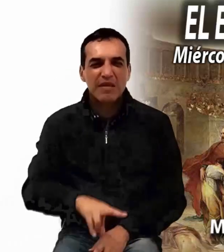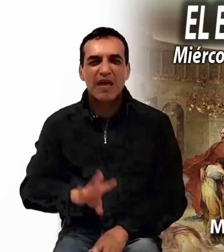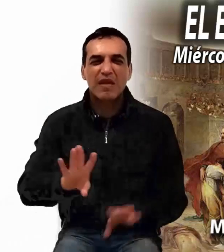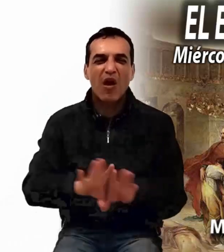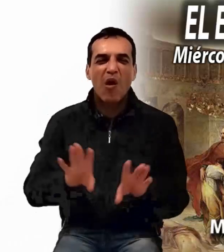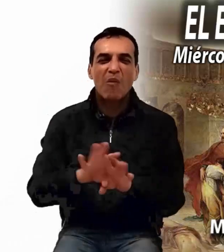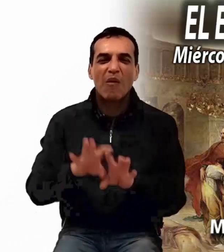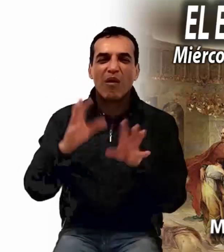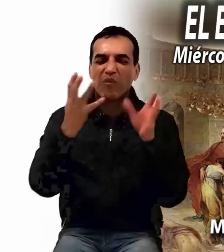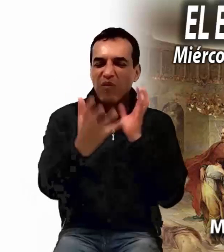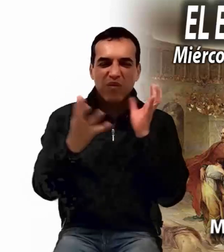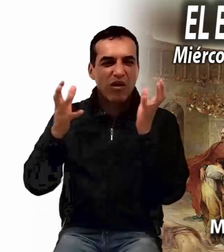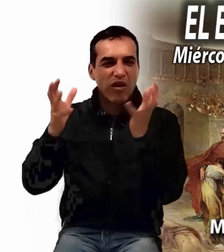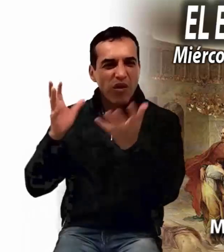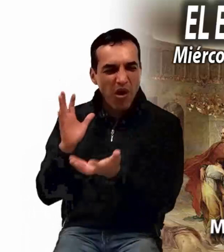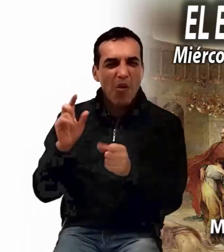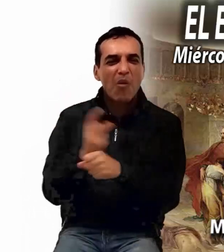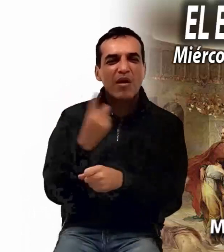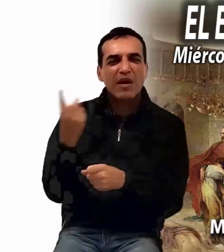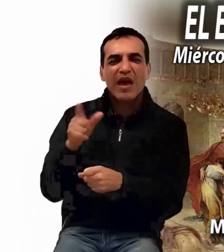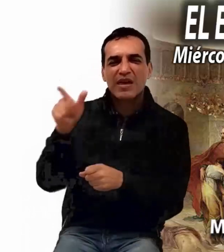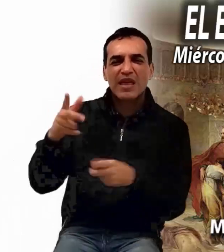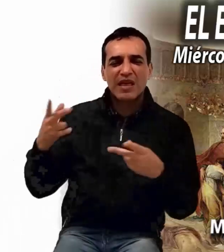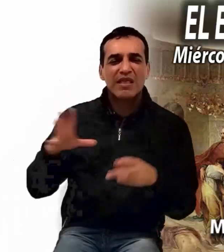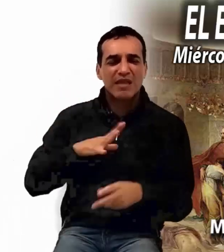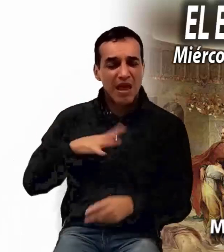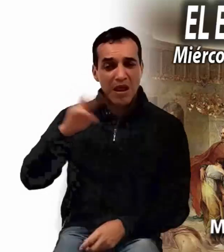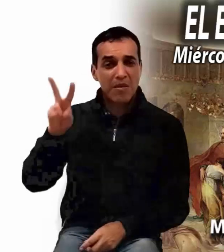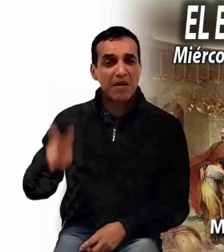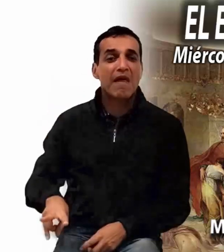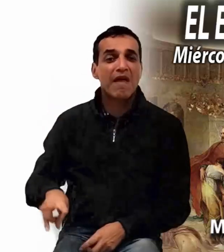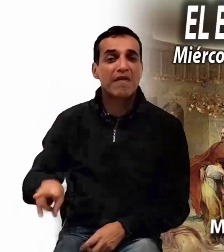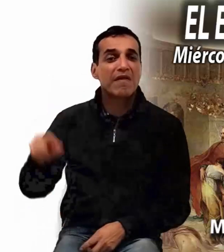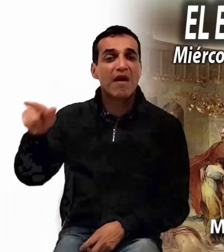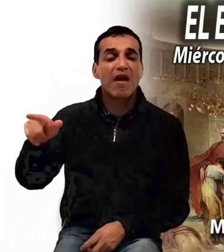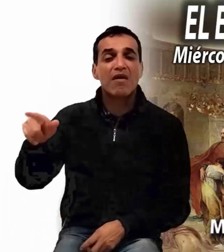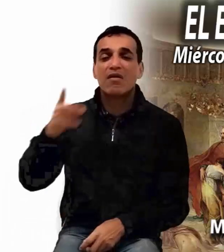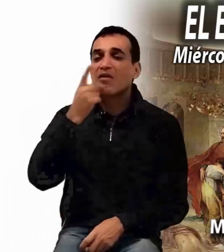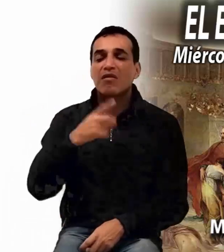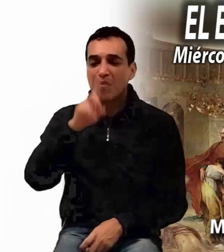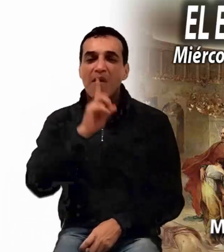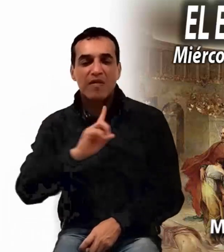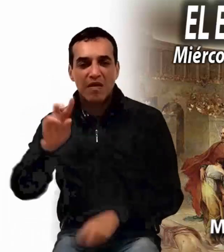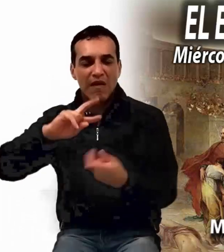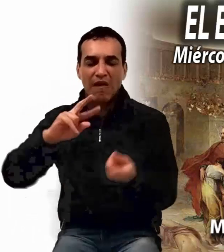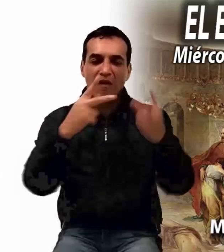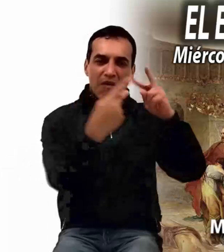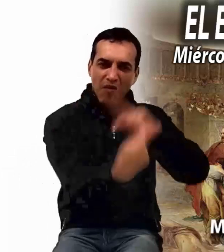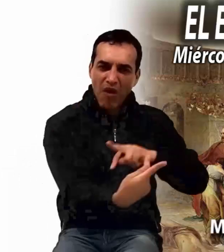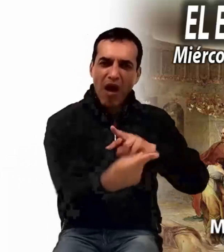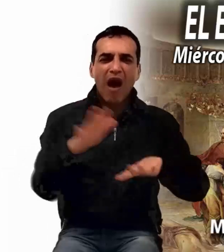se ataca a quien se atreve a proclamarla. Muchas veces pensamos que escondiéndonos y no